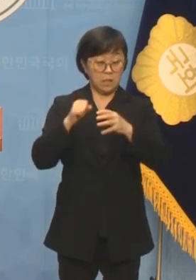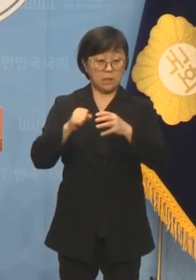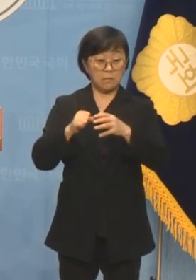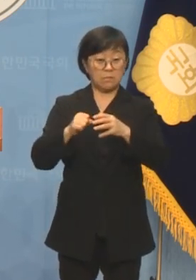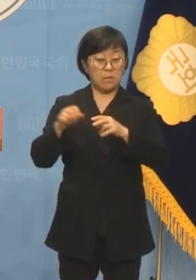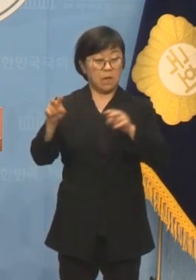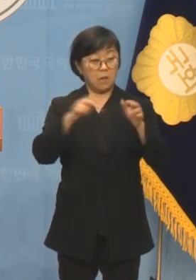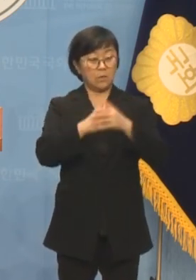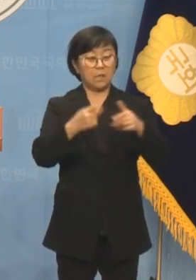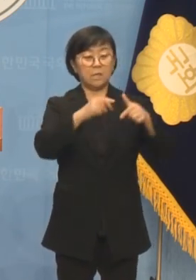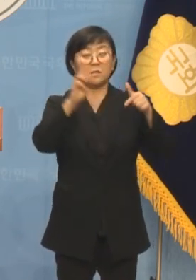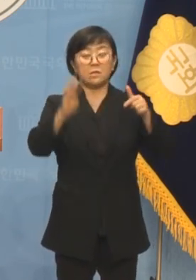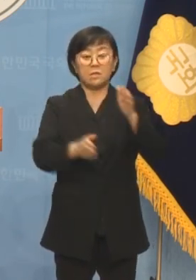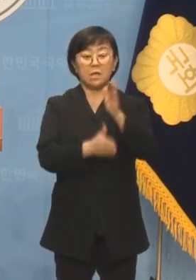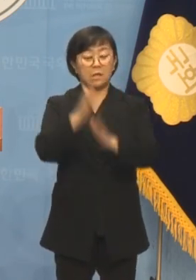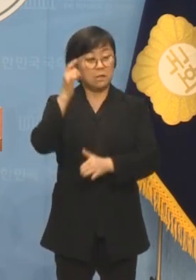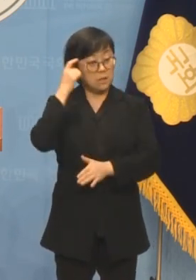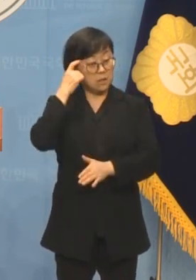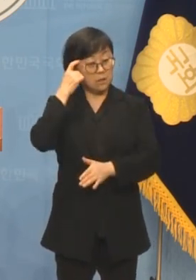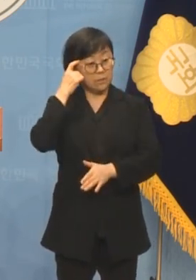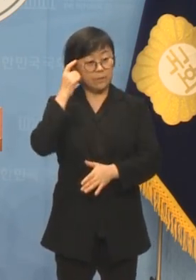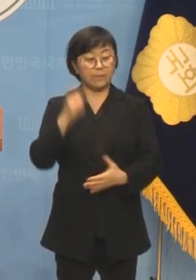바라보는 인천시에 대한 인식입니까?